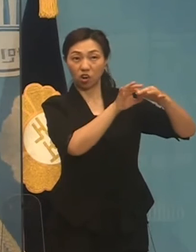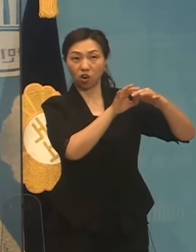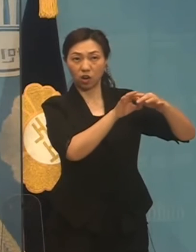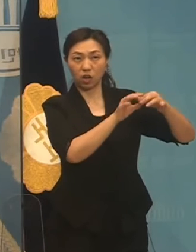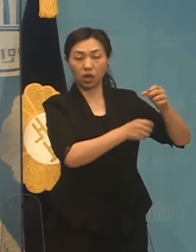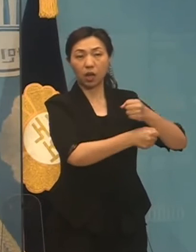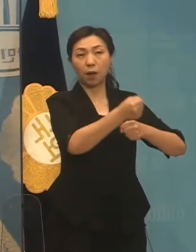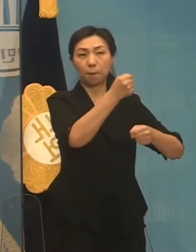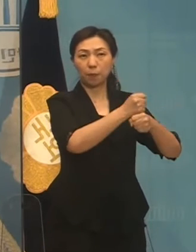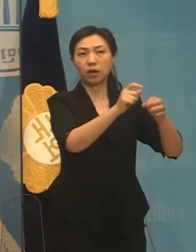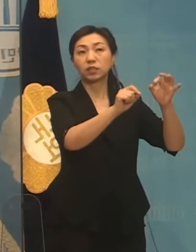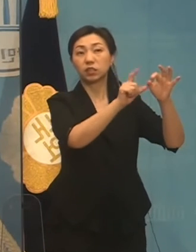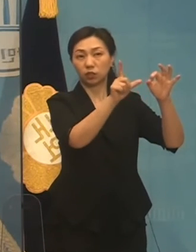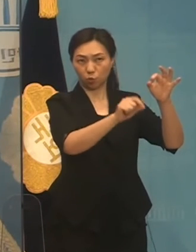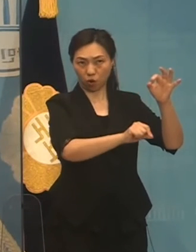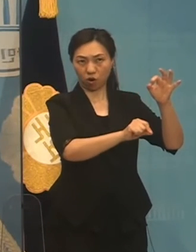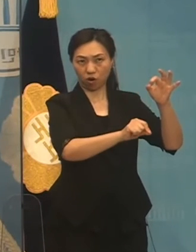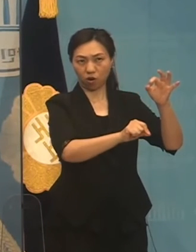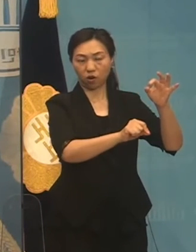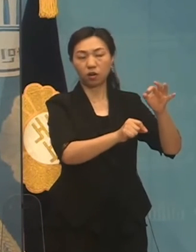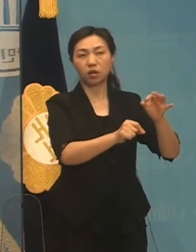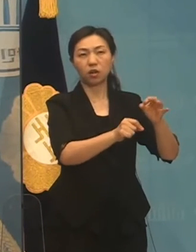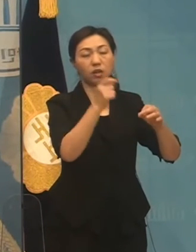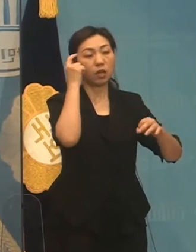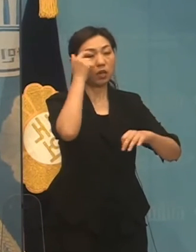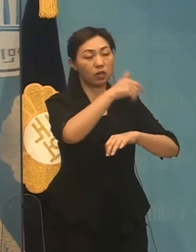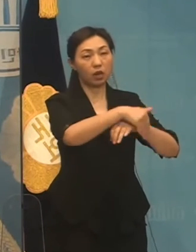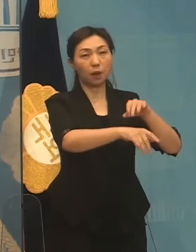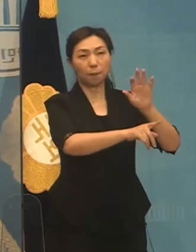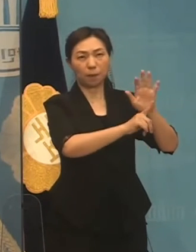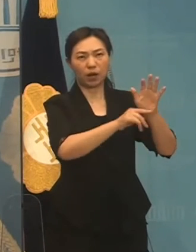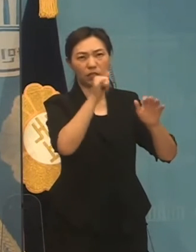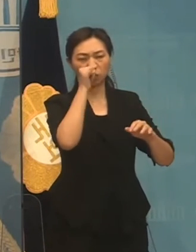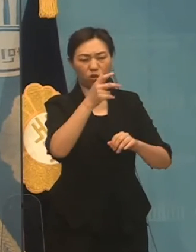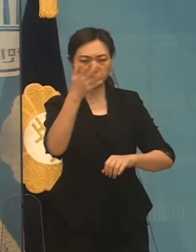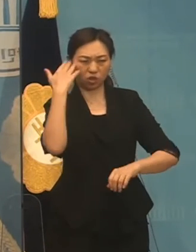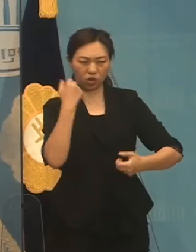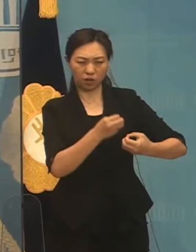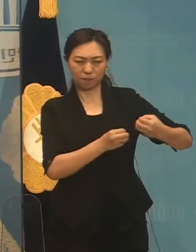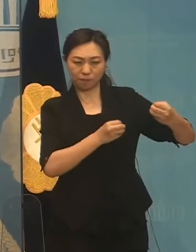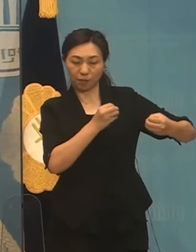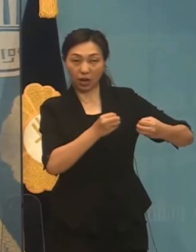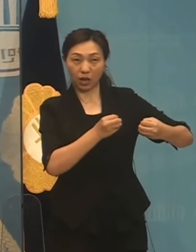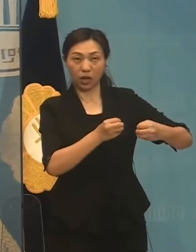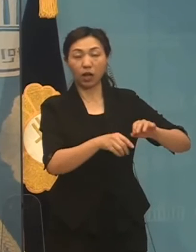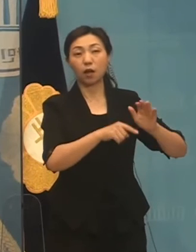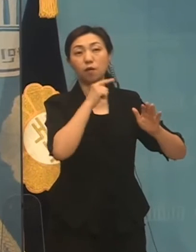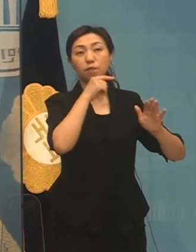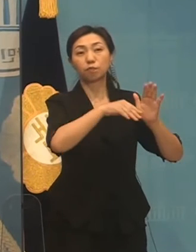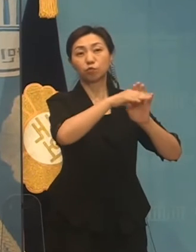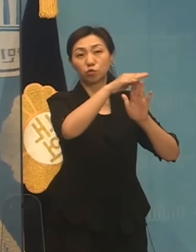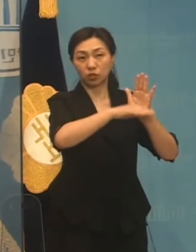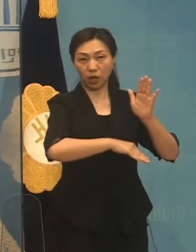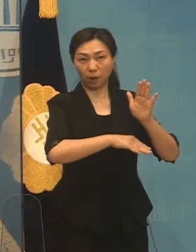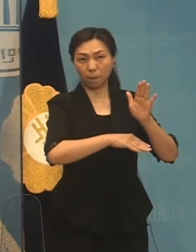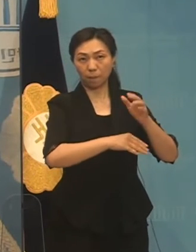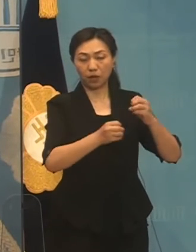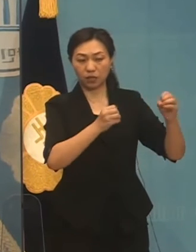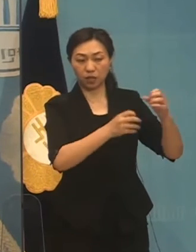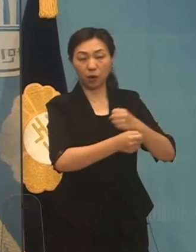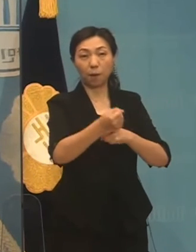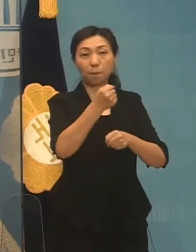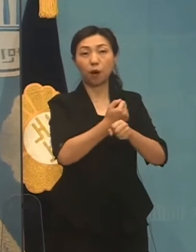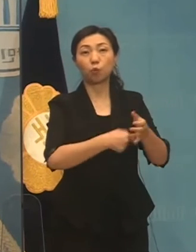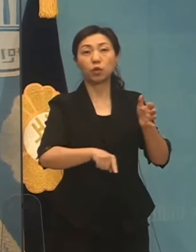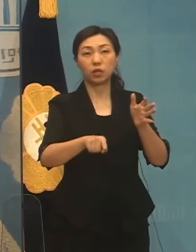복원하겠다고 밝혔습니다. 그동안 겸색된 남북관계 긴장 해소와 대화 재개를 위한